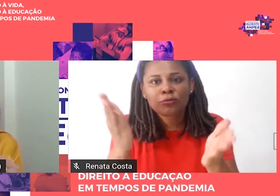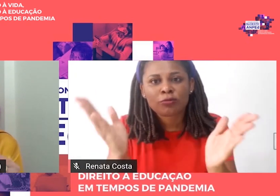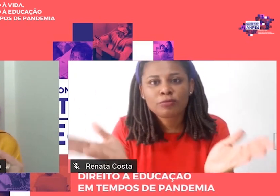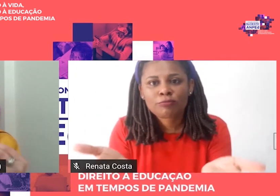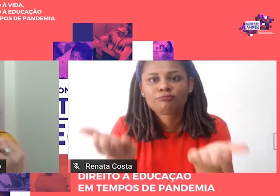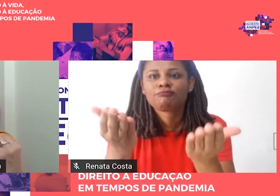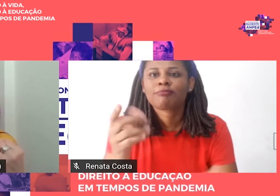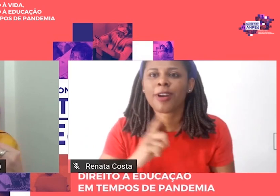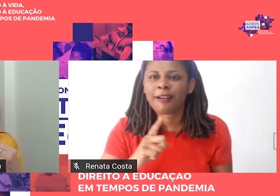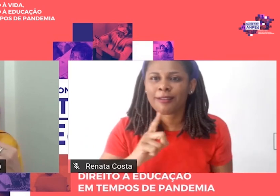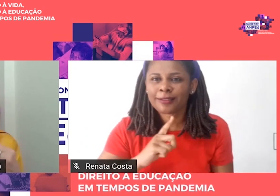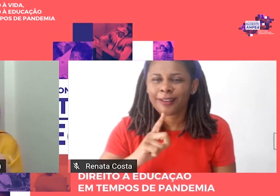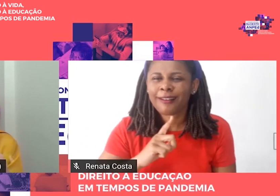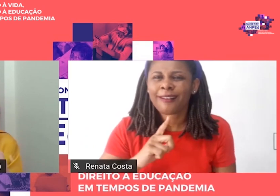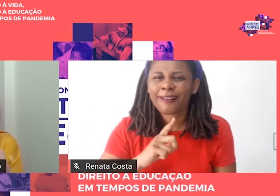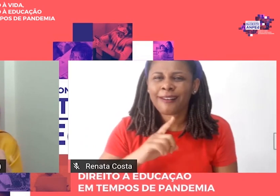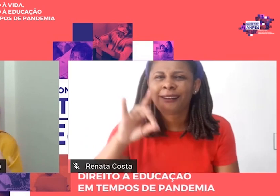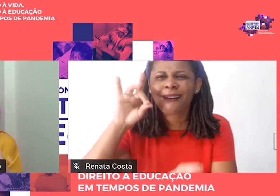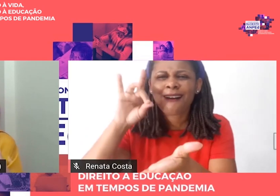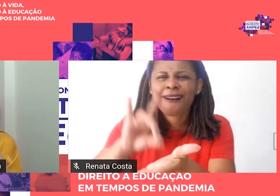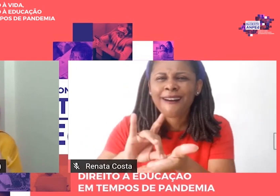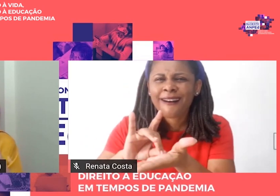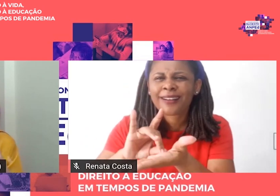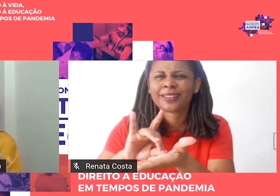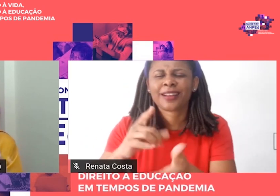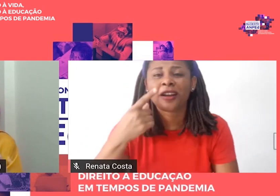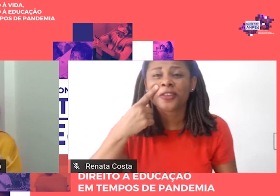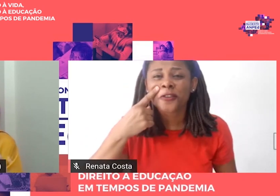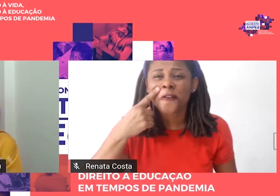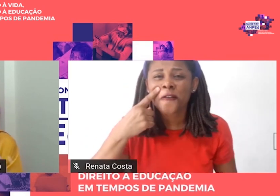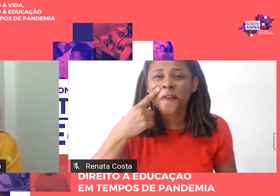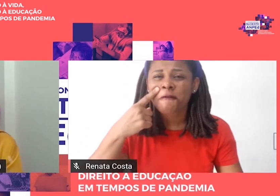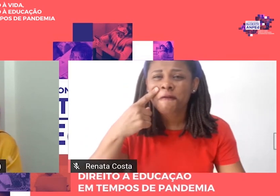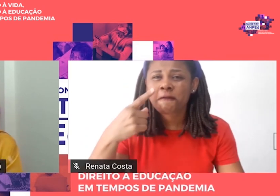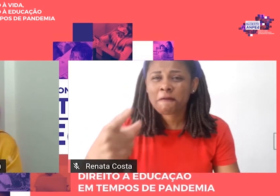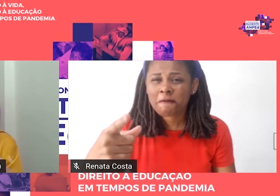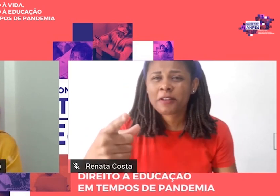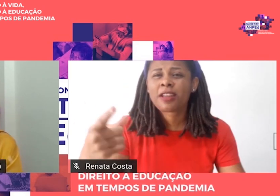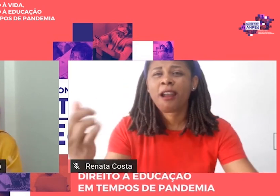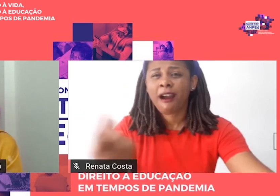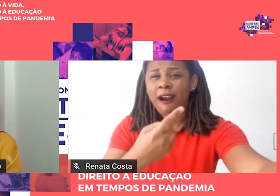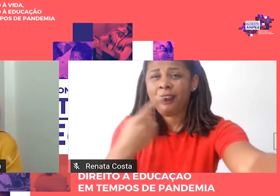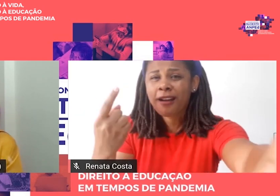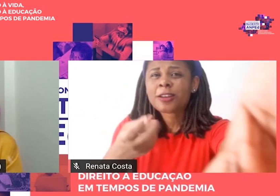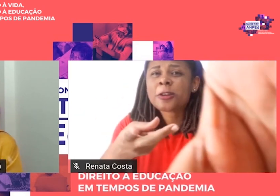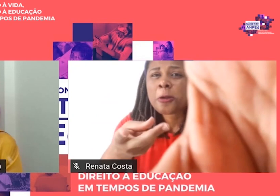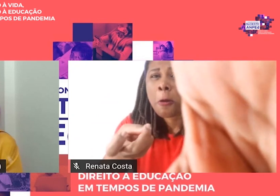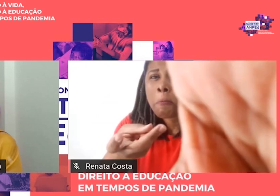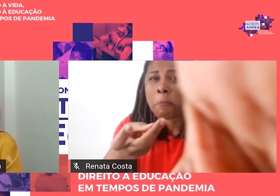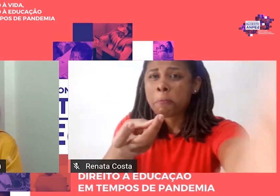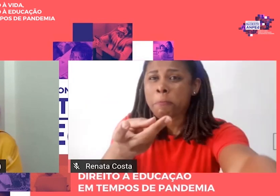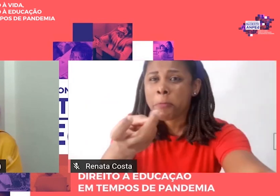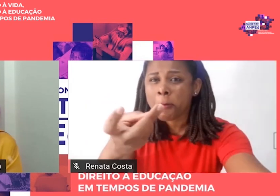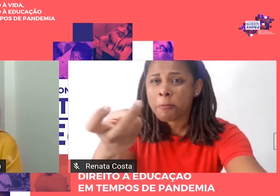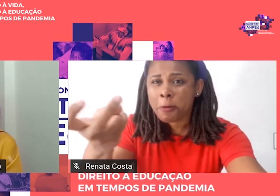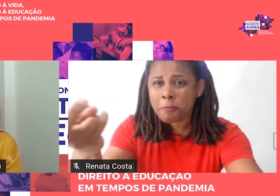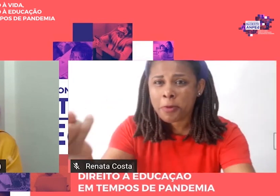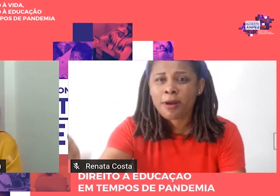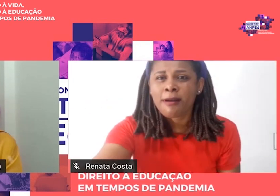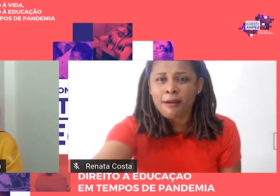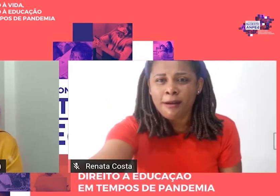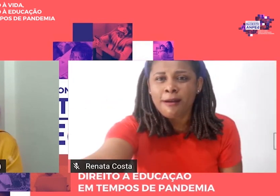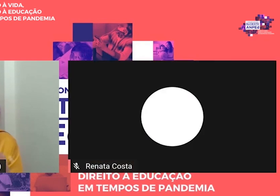atualidade É destacado É Inclusive Porque Saviani Nos mostra Como a prática Pedagógica